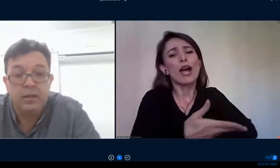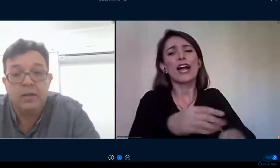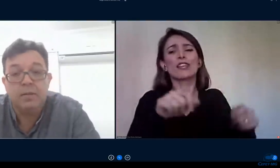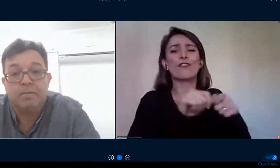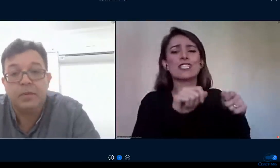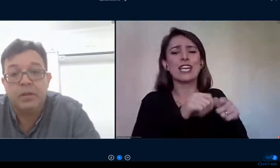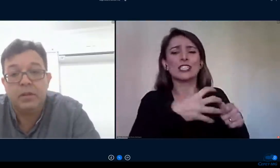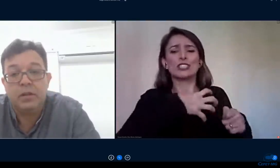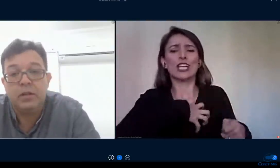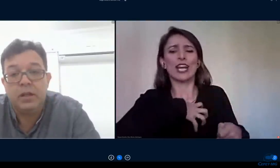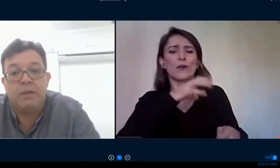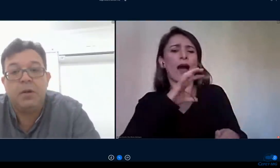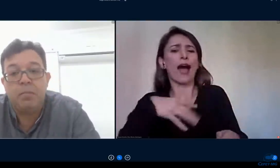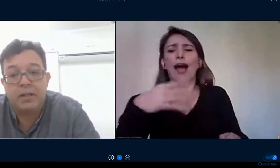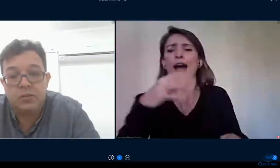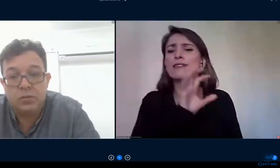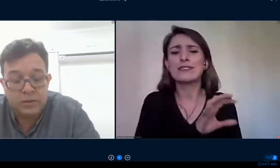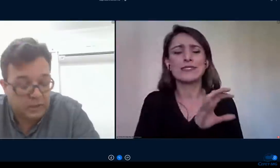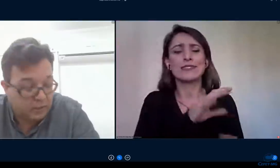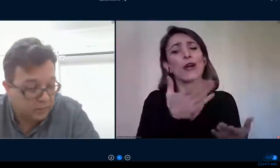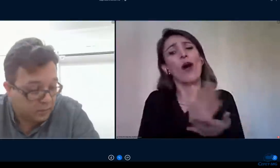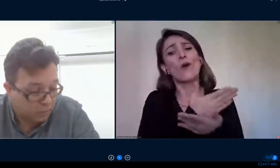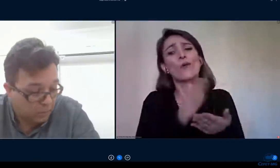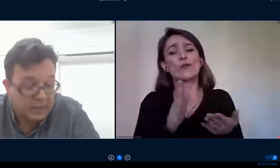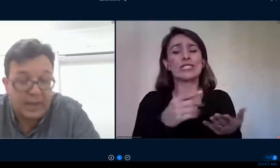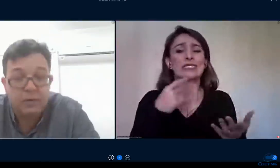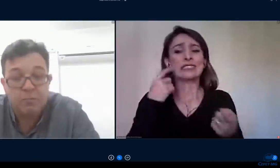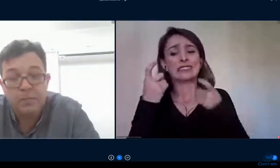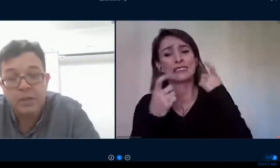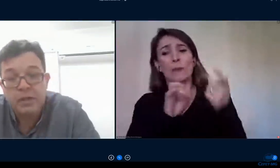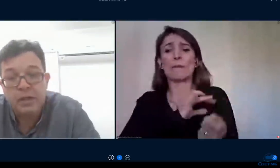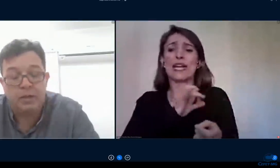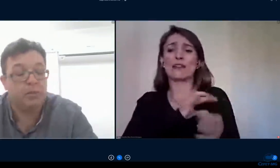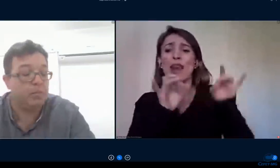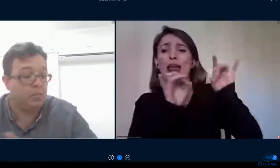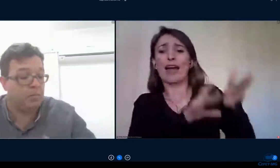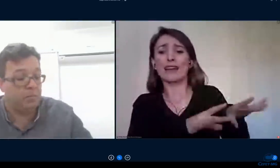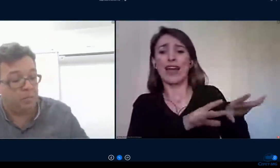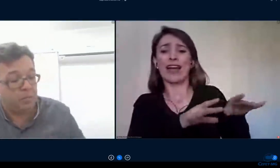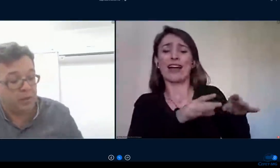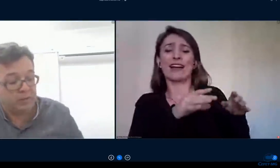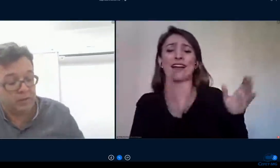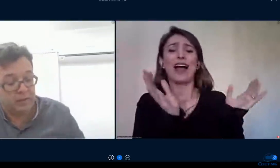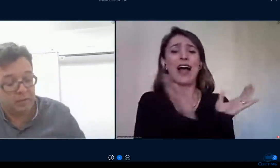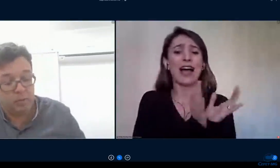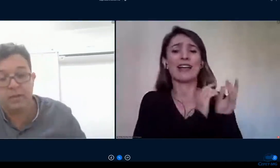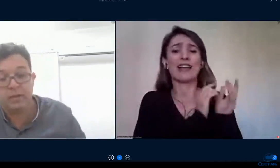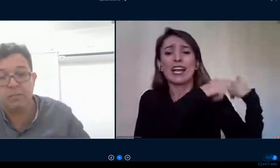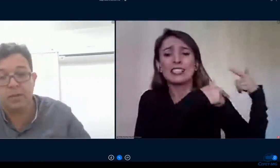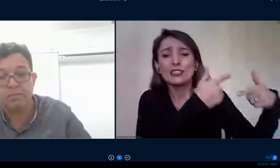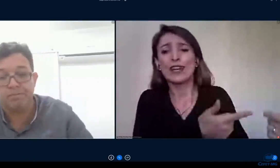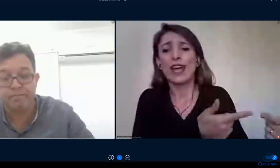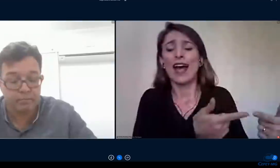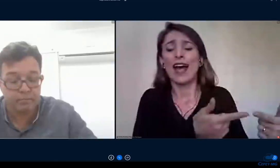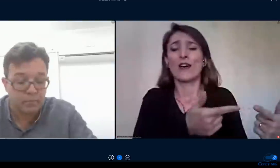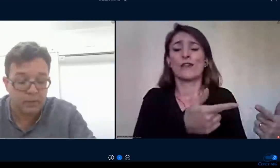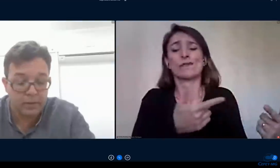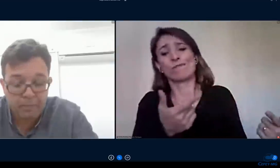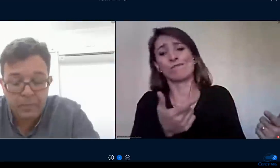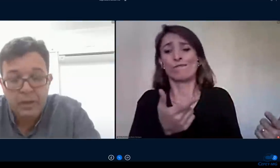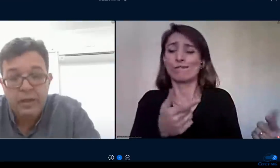encarar e e a maior parte dos docentes então optaram por esse por esse caminho